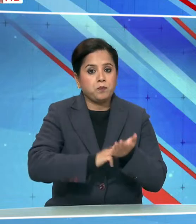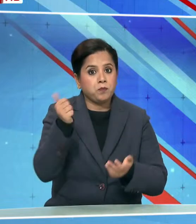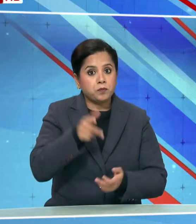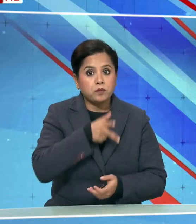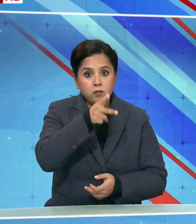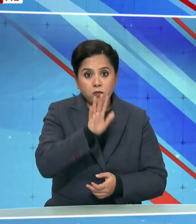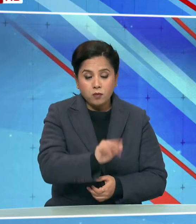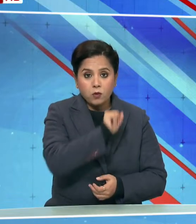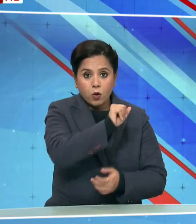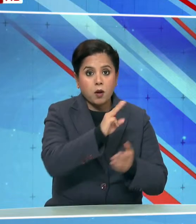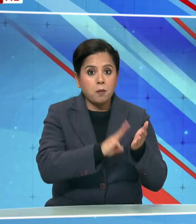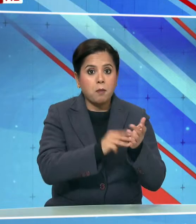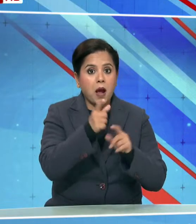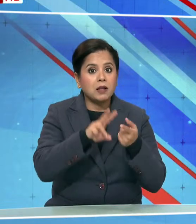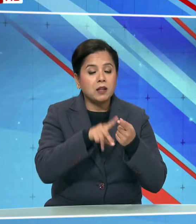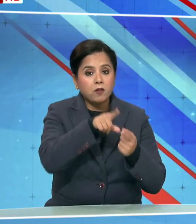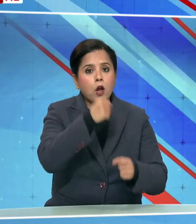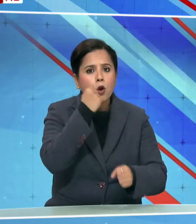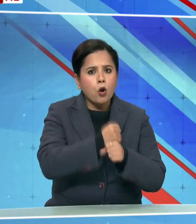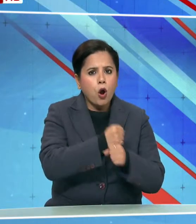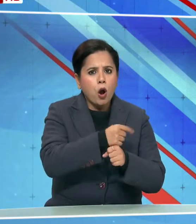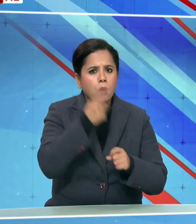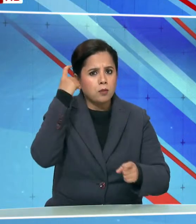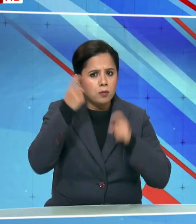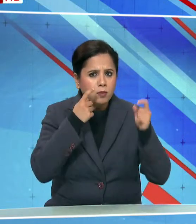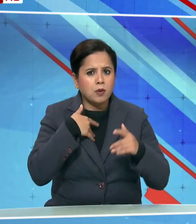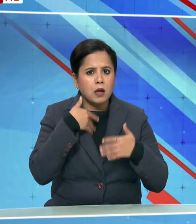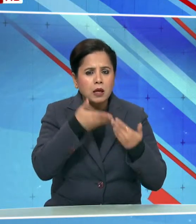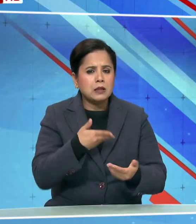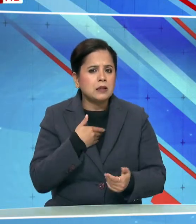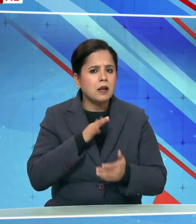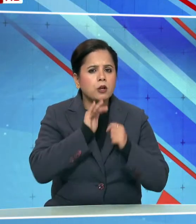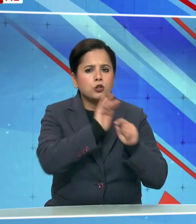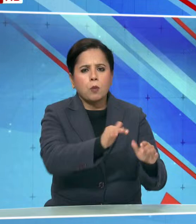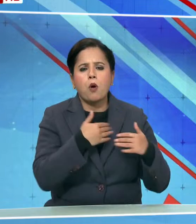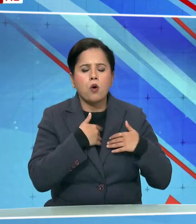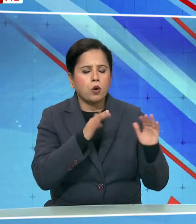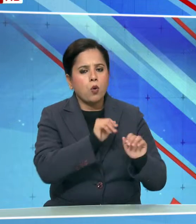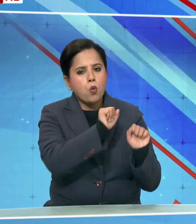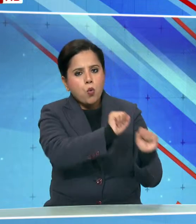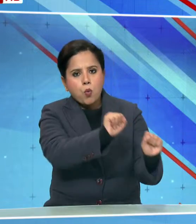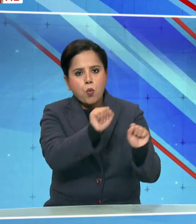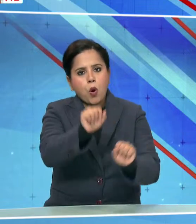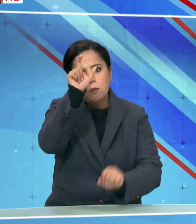टिपड़ी मालदीव सरकार के विचारों का प्रतिनेधित्व नहीं करती है